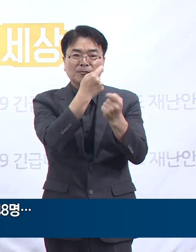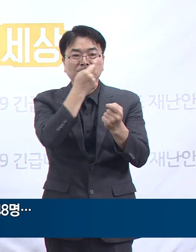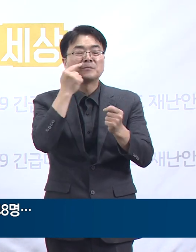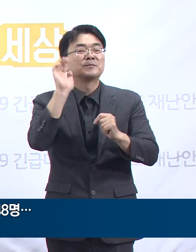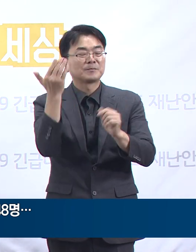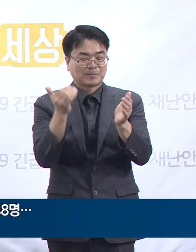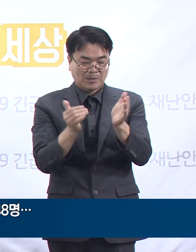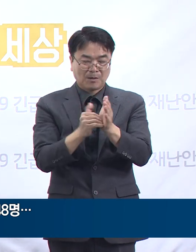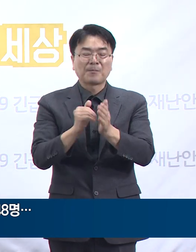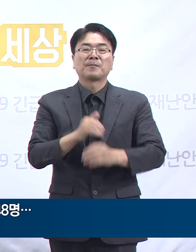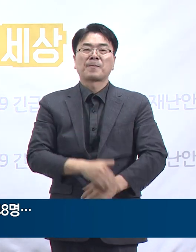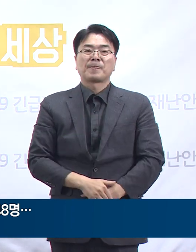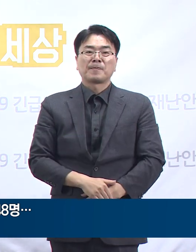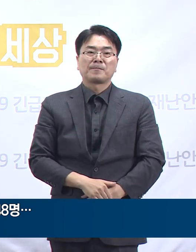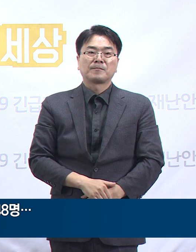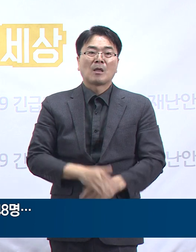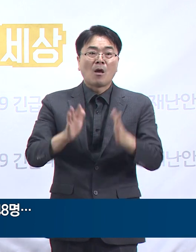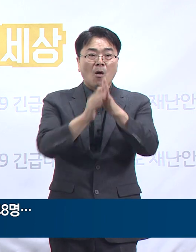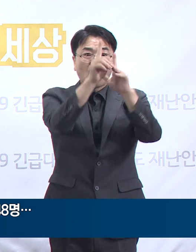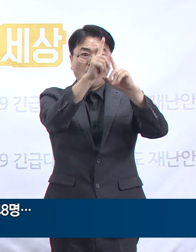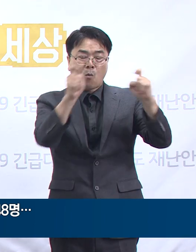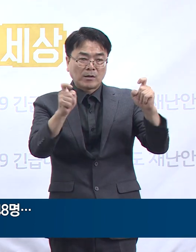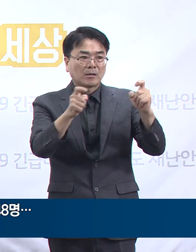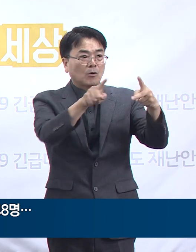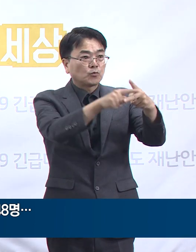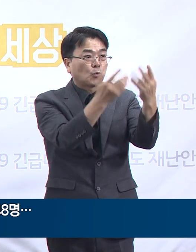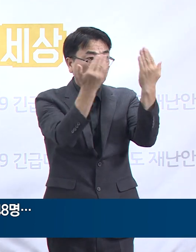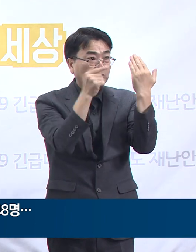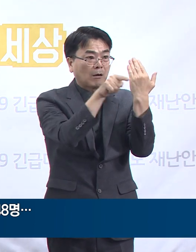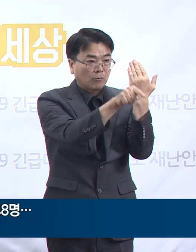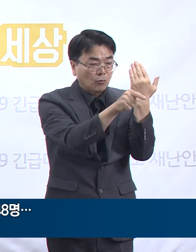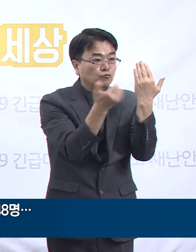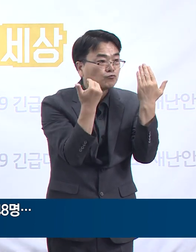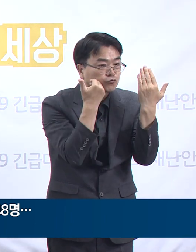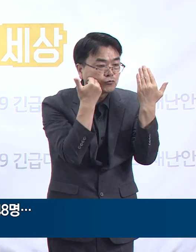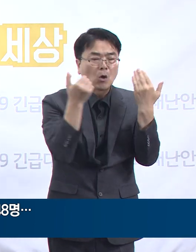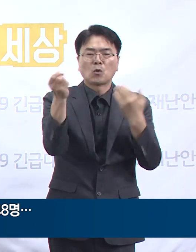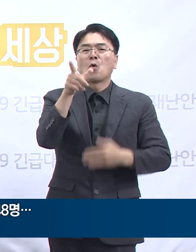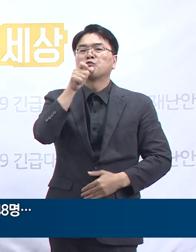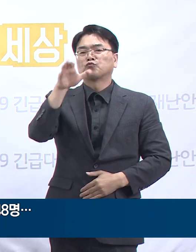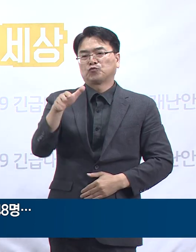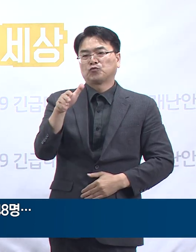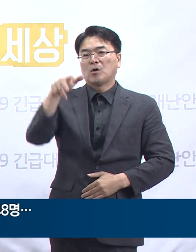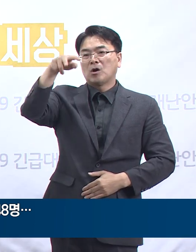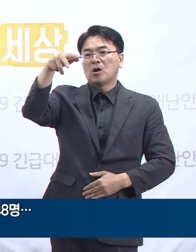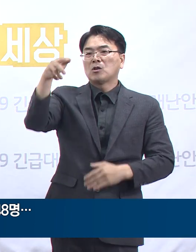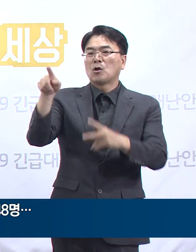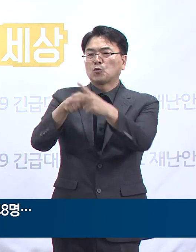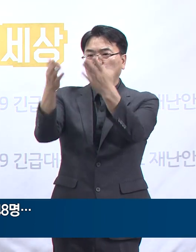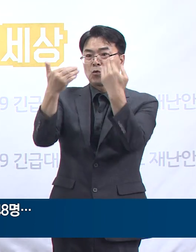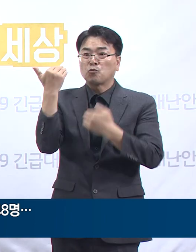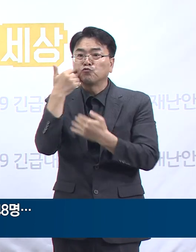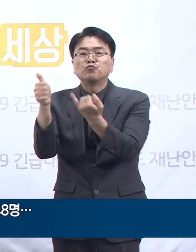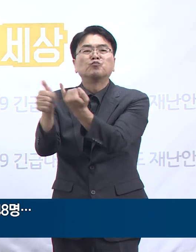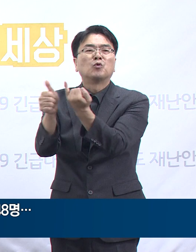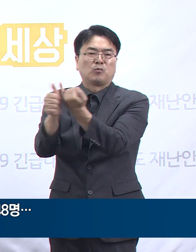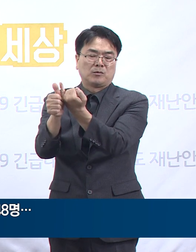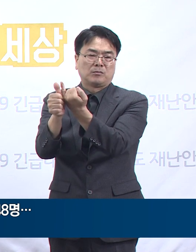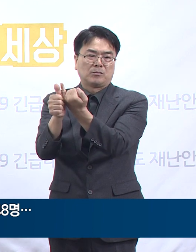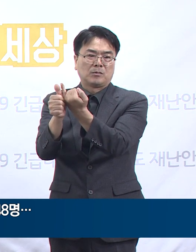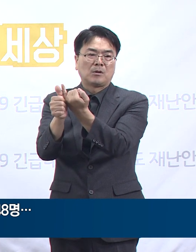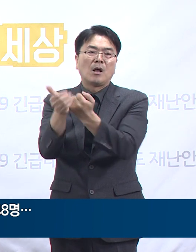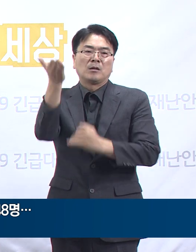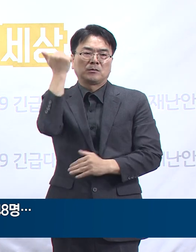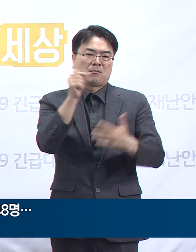화성 송린초등학교 교직원 및 수원 능실초등학교 교직원인 부부도 8월